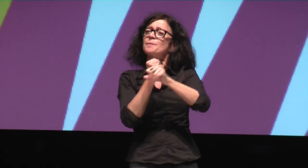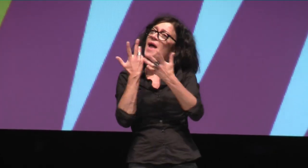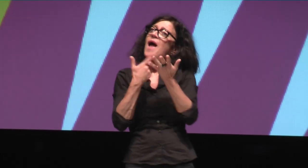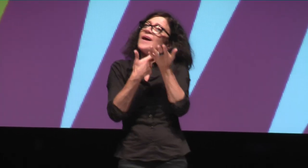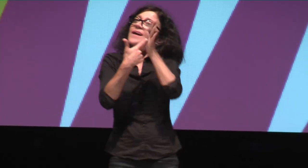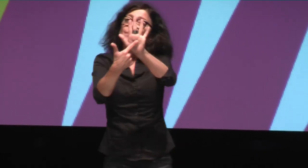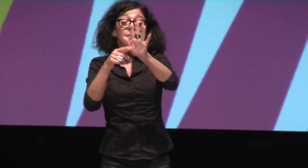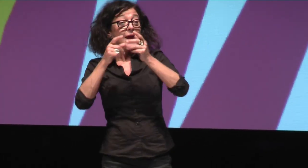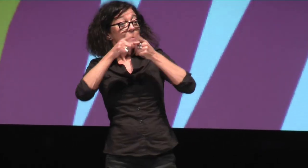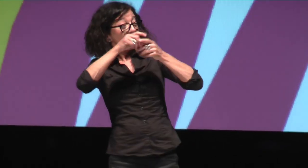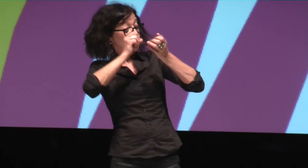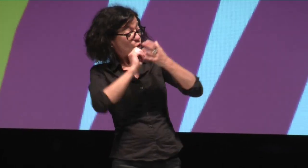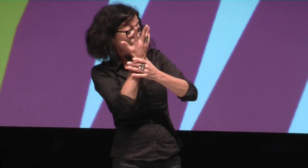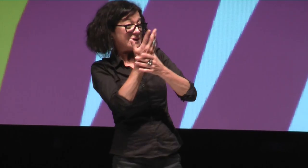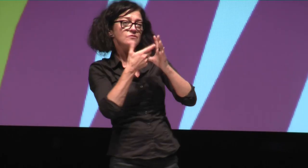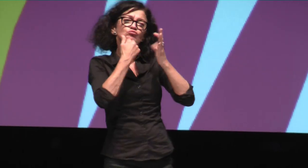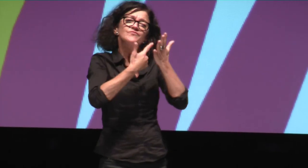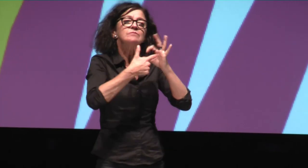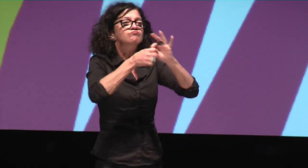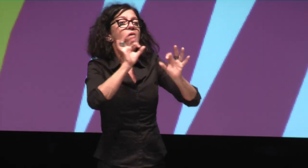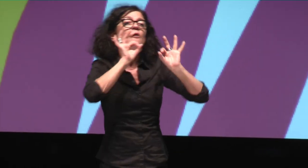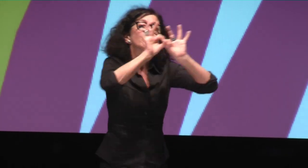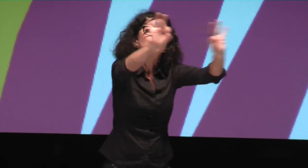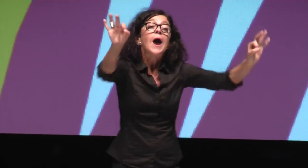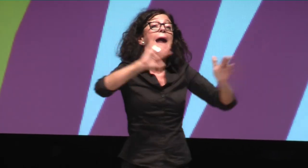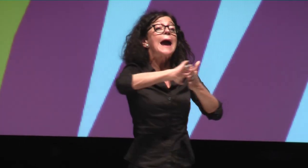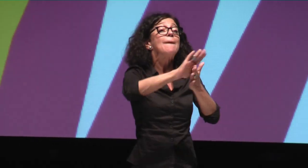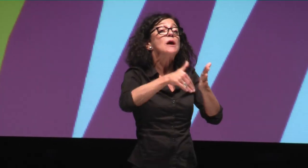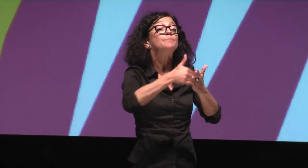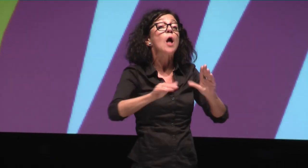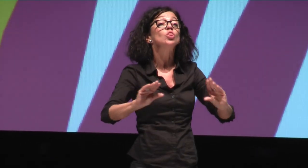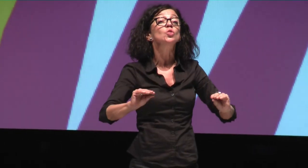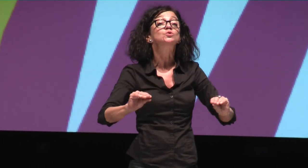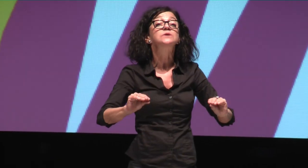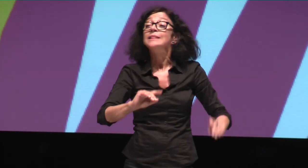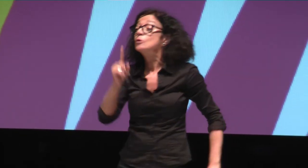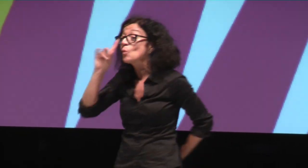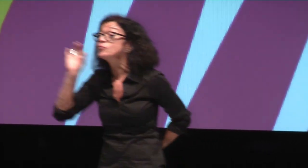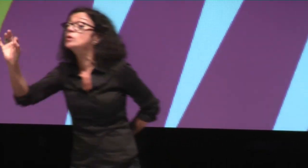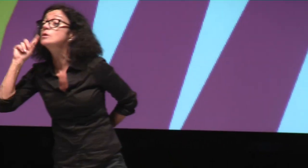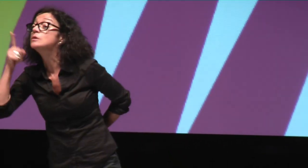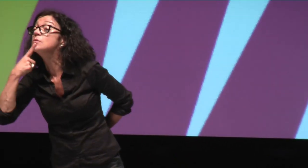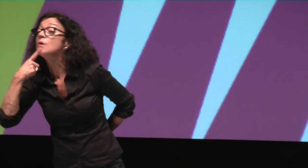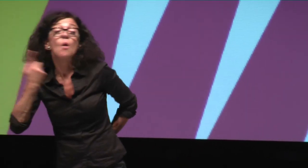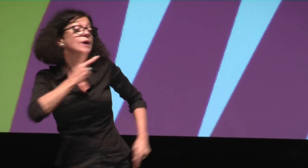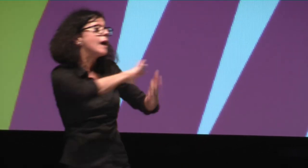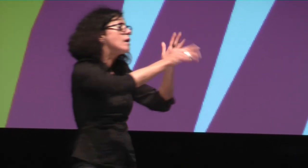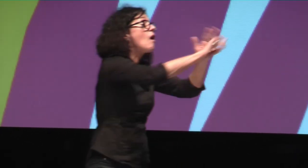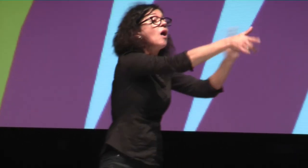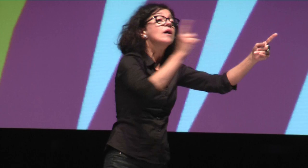haben alle daran gearbeitet, dass Türkis so die Farbe wird, dass Türkis für Gebärdensprachnutzer ist, aber nicht nur für